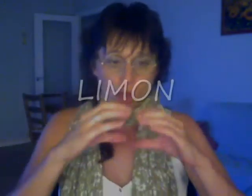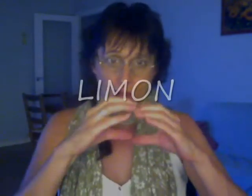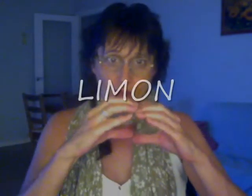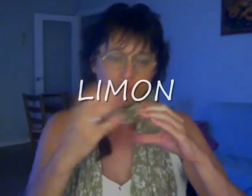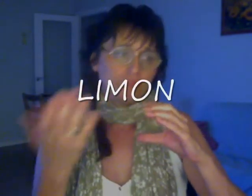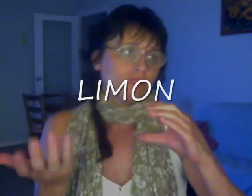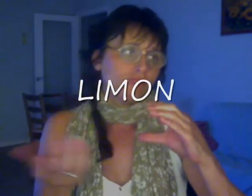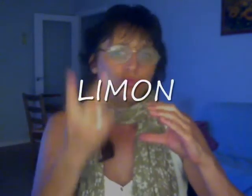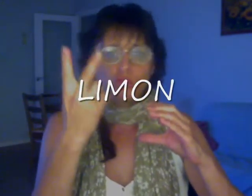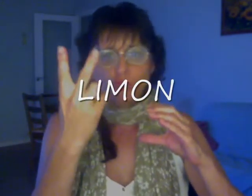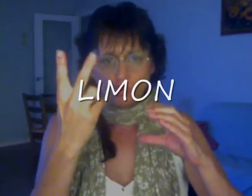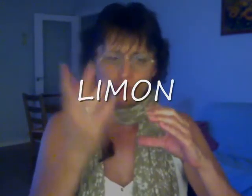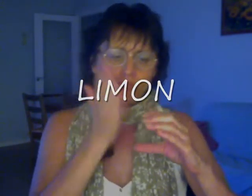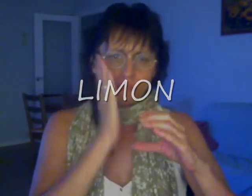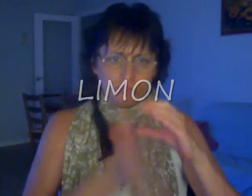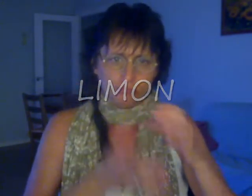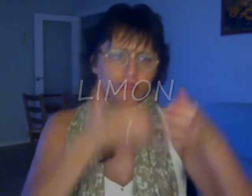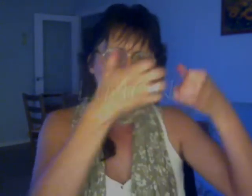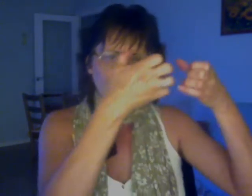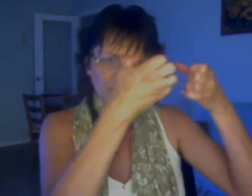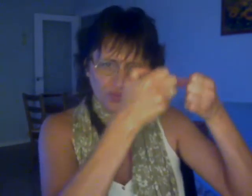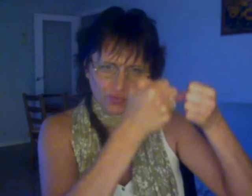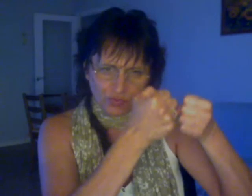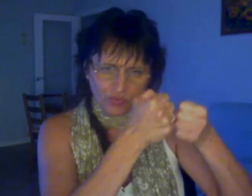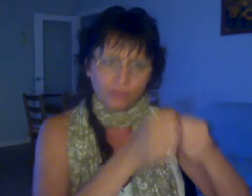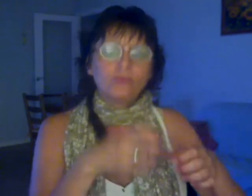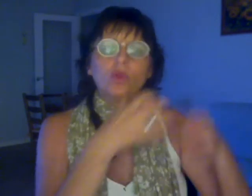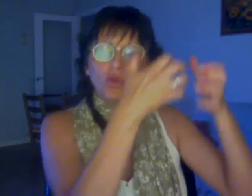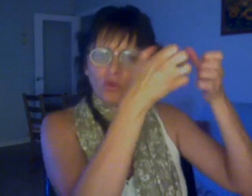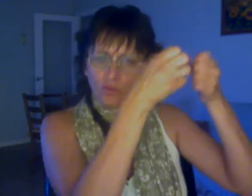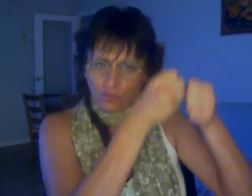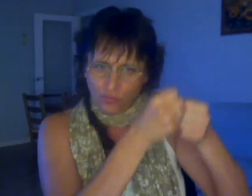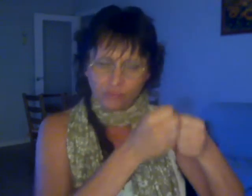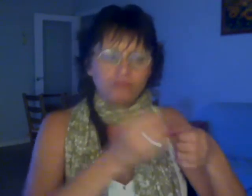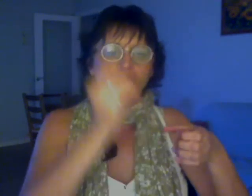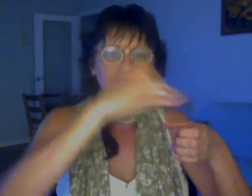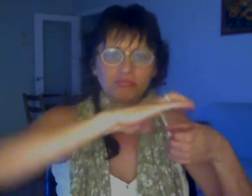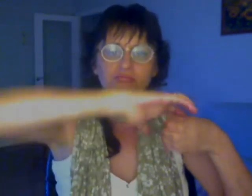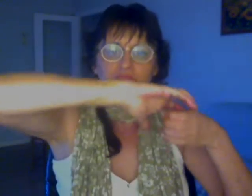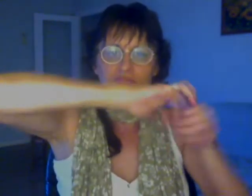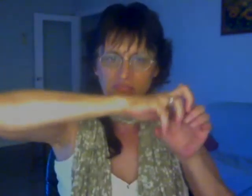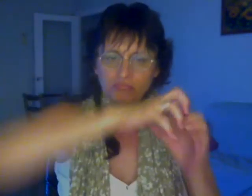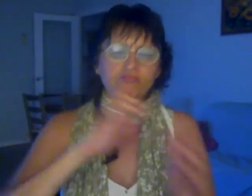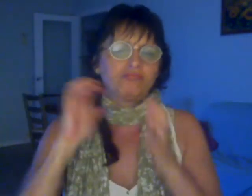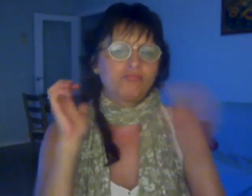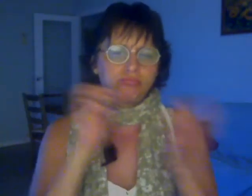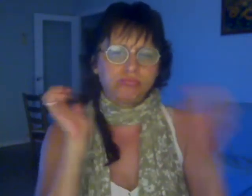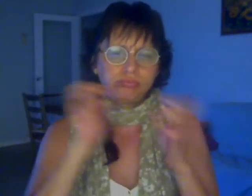euros en euros Este sorteo que se celebrará desde la Real Fábrica de Vigilio tiene un premio especial al décimo de 3 millones de euros